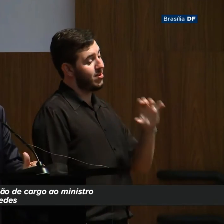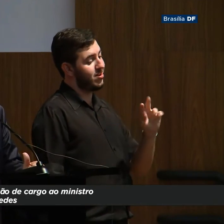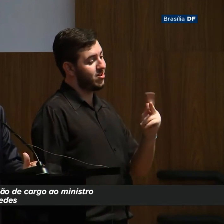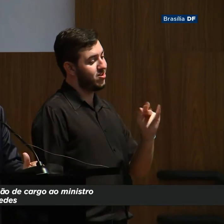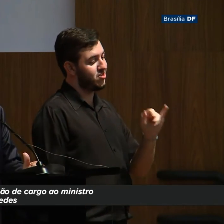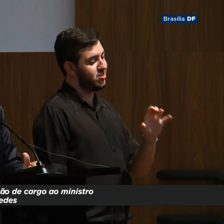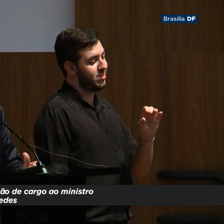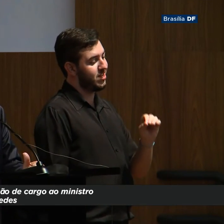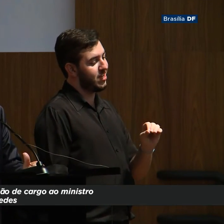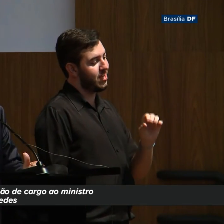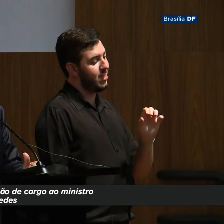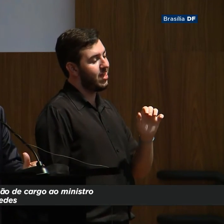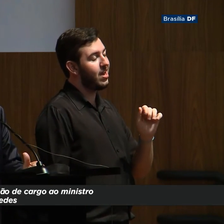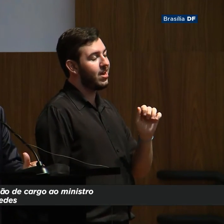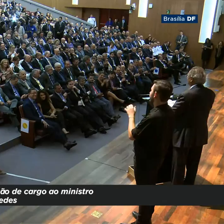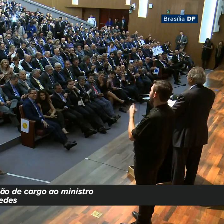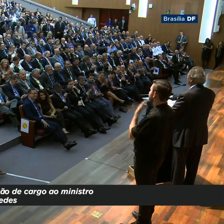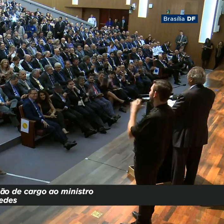canção.